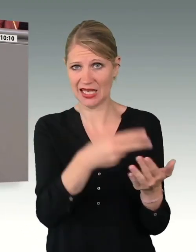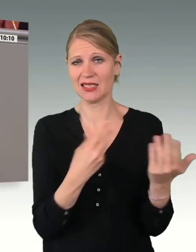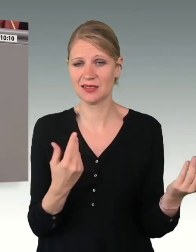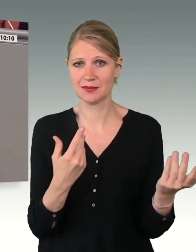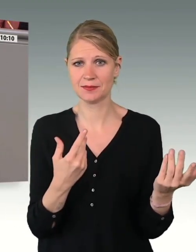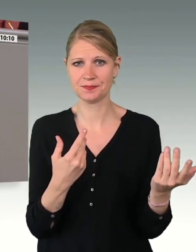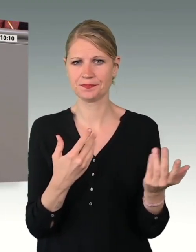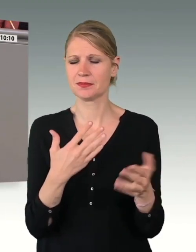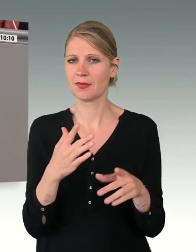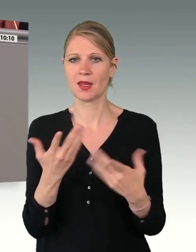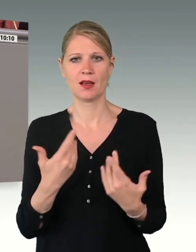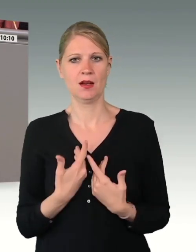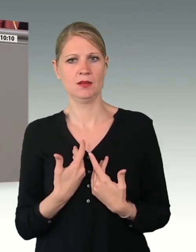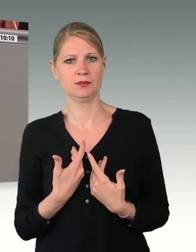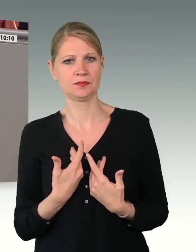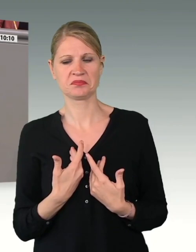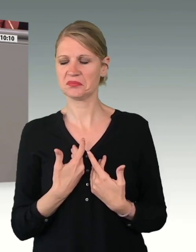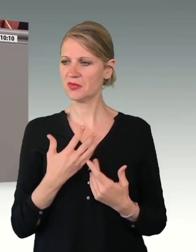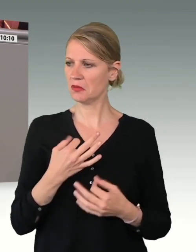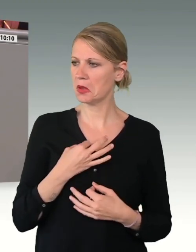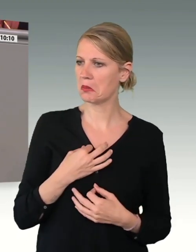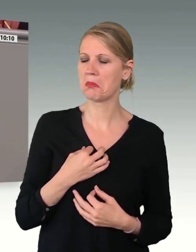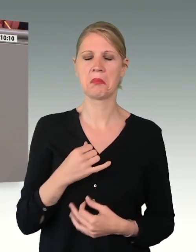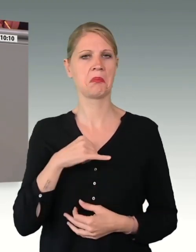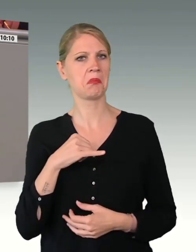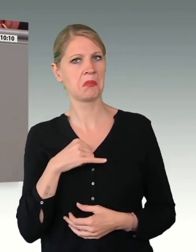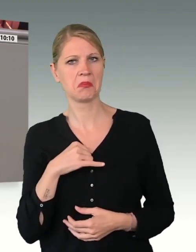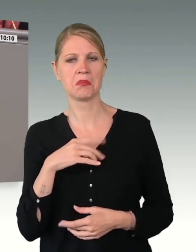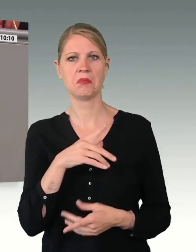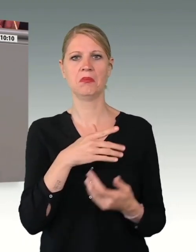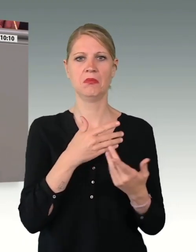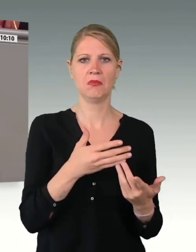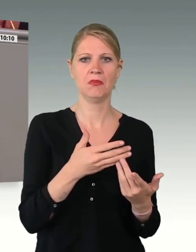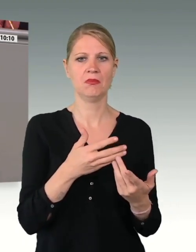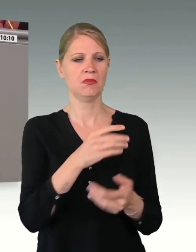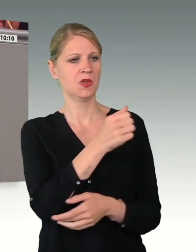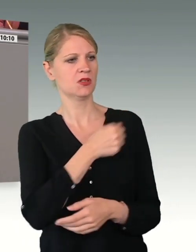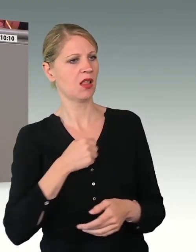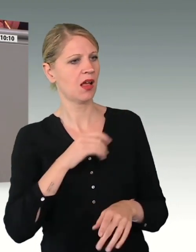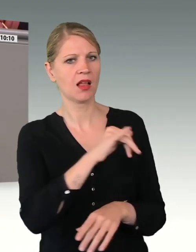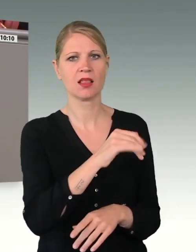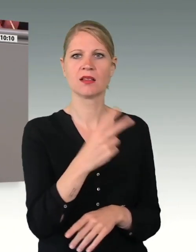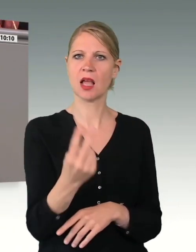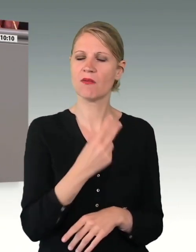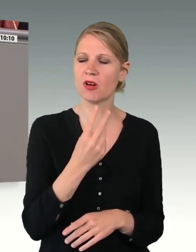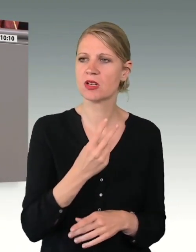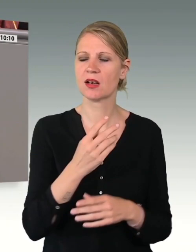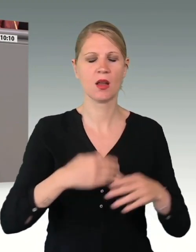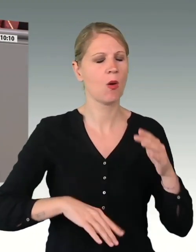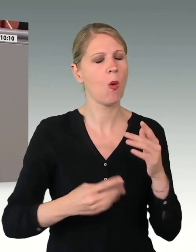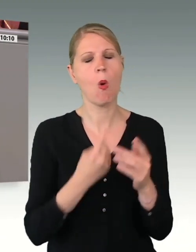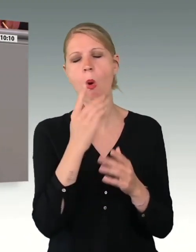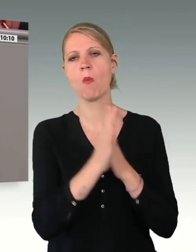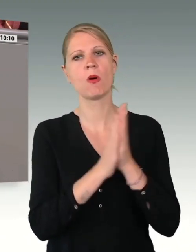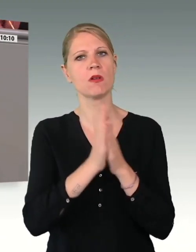wie selbstverständlich und höchst motiviert sie immer wieder Außerordentliches leisten. Dafür gilt Ihnen unser aller